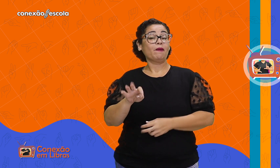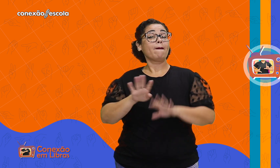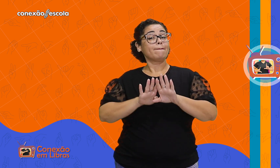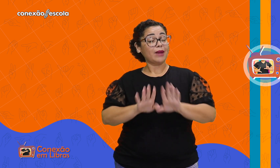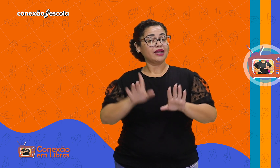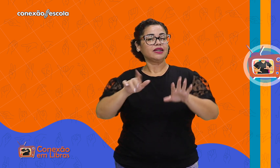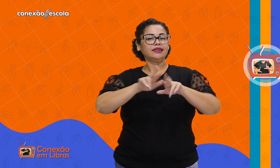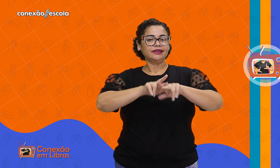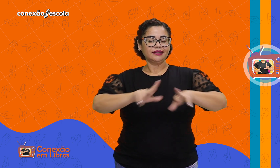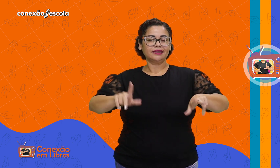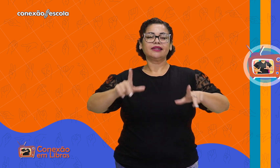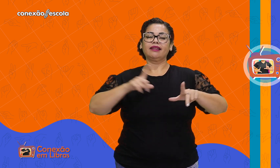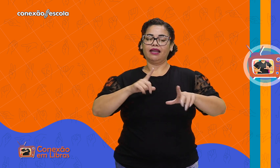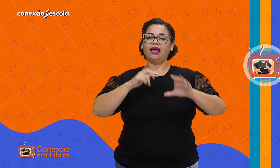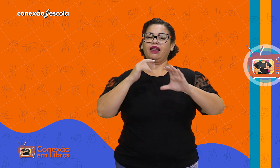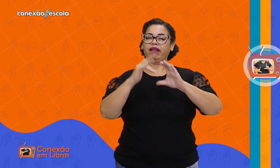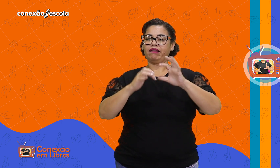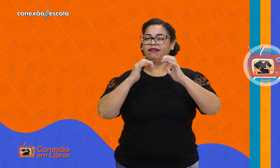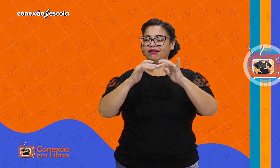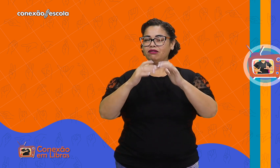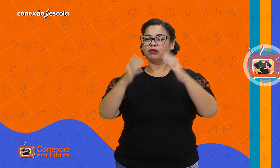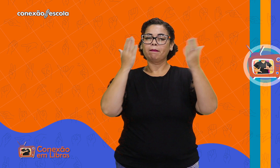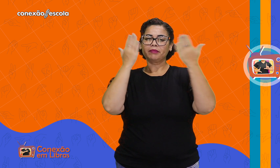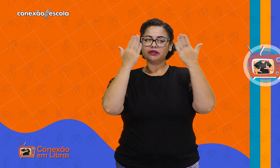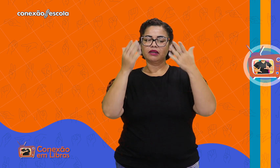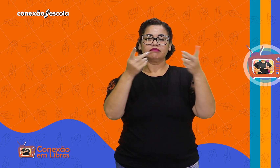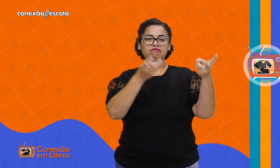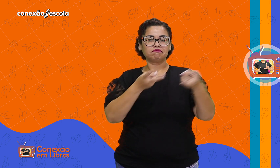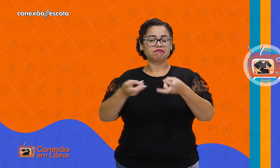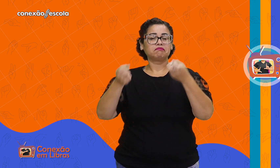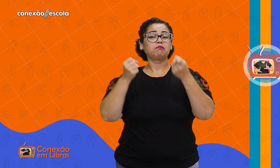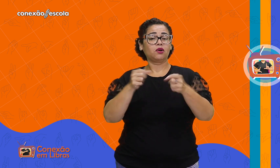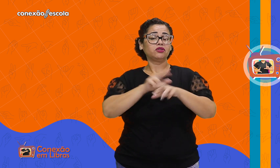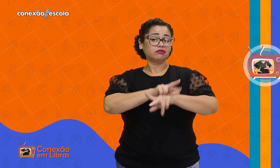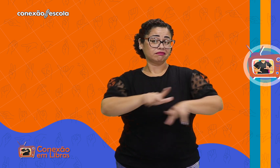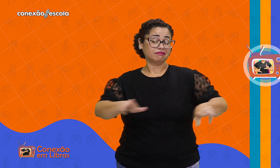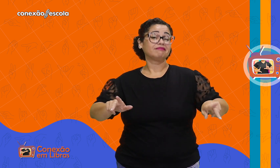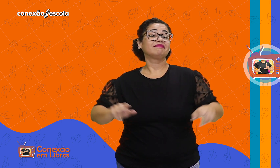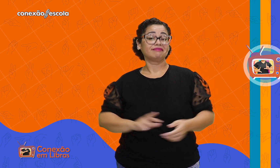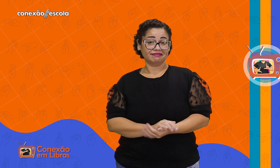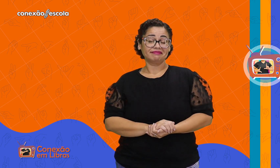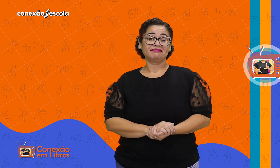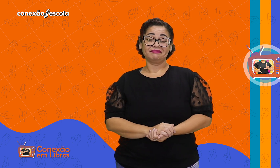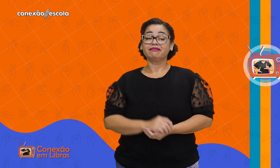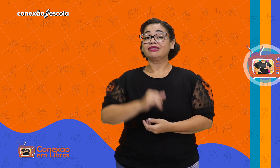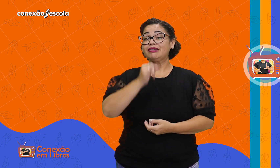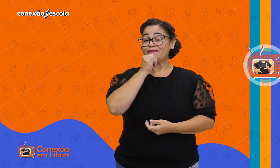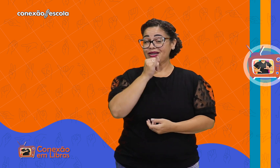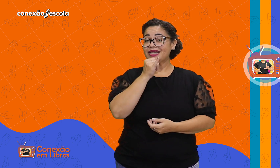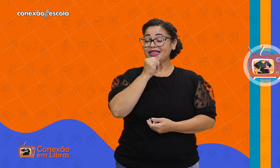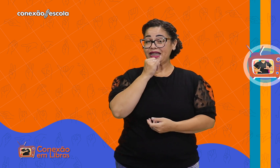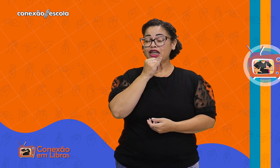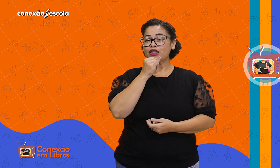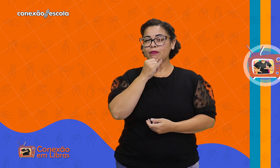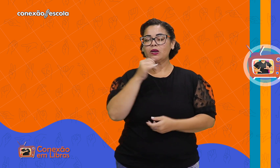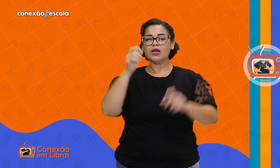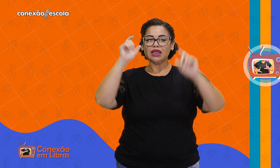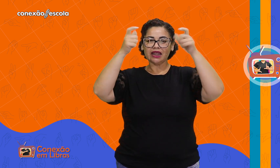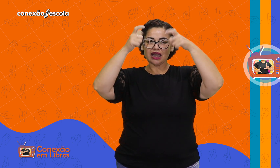diferentes condições neurológicas e psiquiátricas que podem ser consideradas neurodivergentes. Por exemplo,